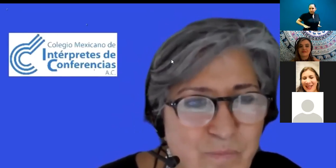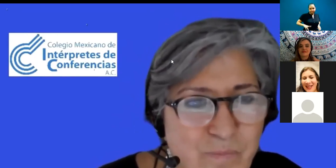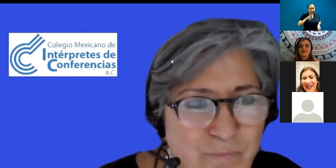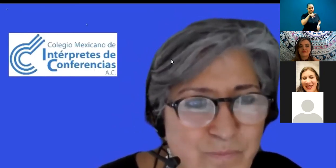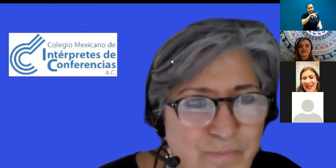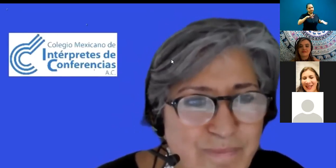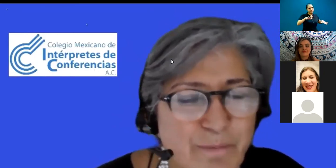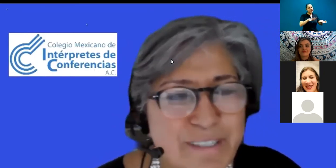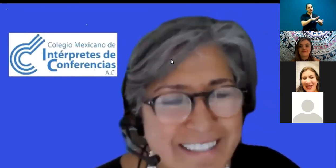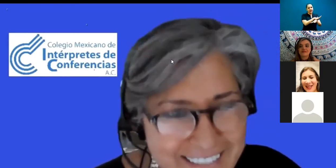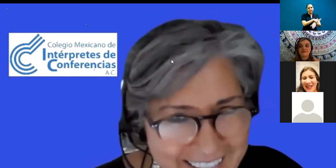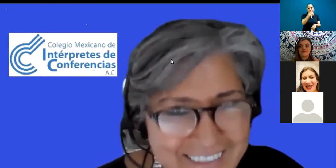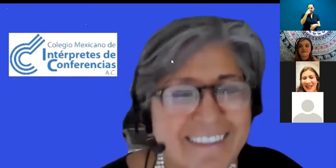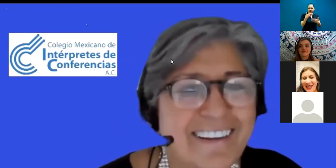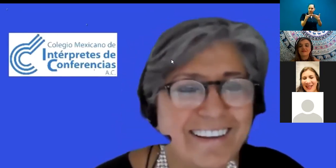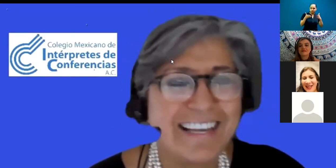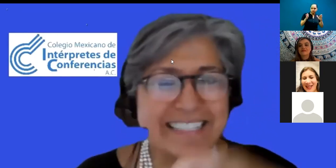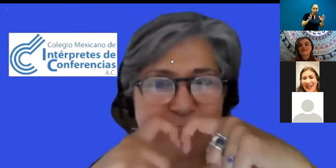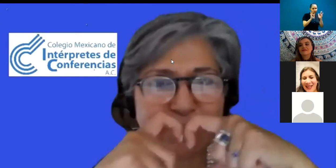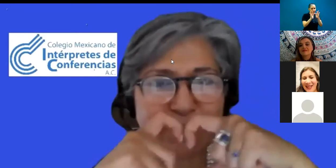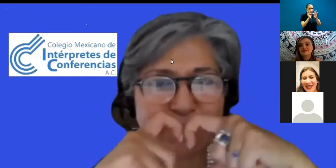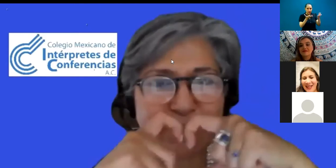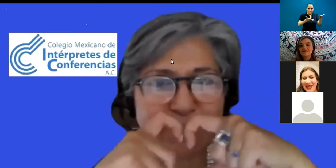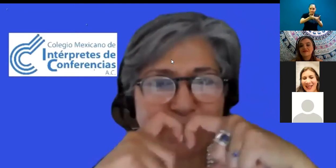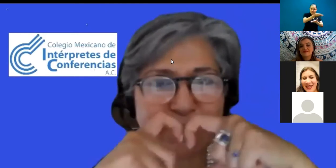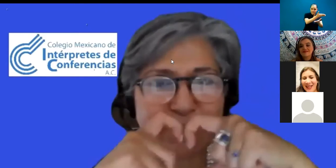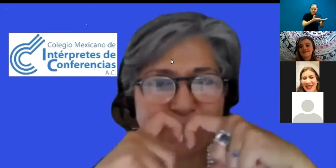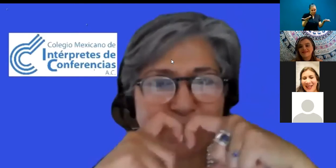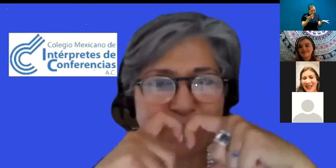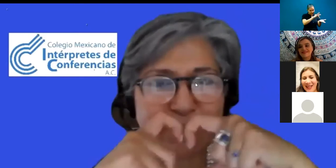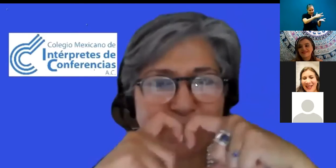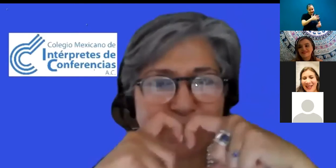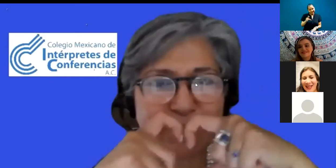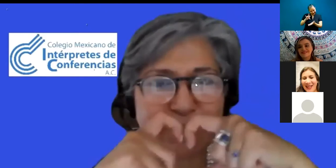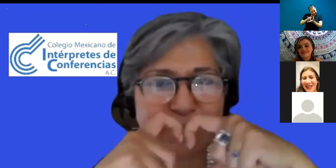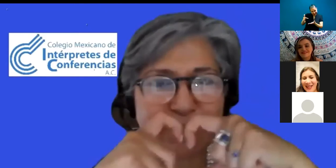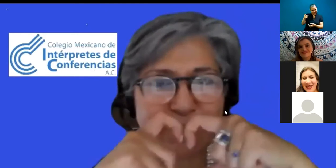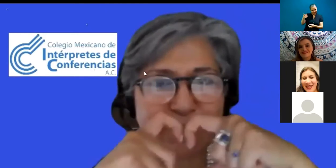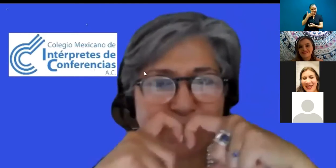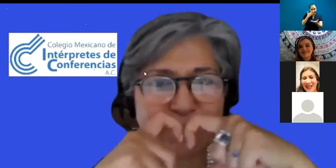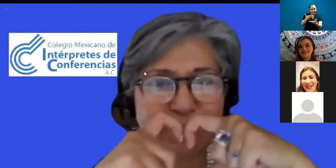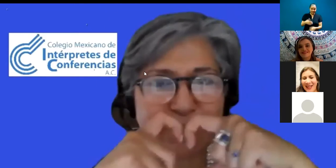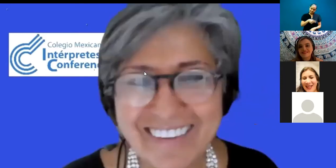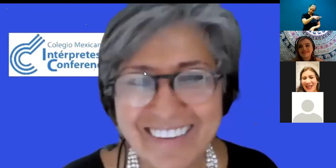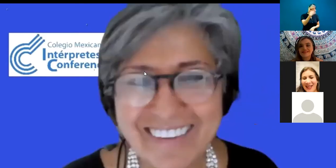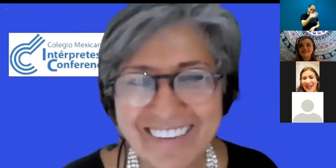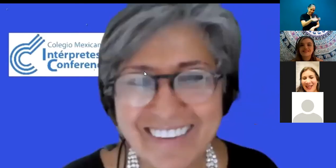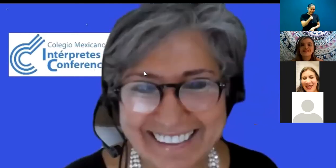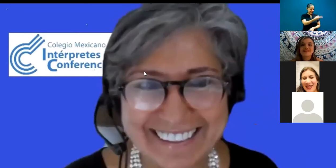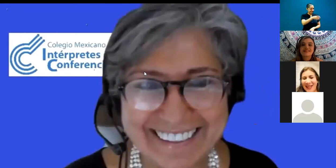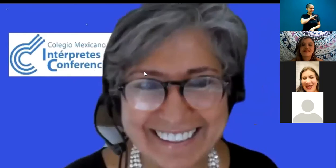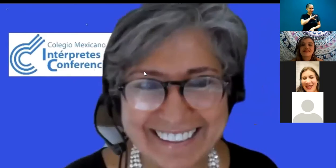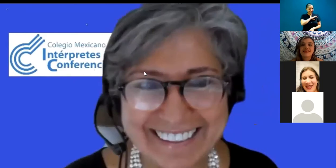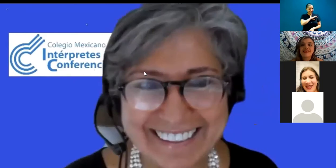felicidades por todo eso. Seguimos por acá en el café. Sabes lo que te quiero. Eres muy correspondida. Besos, bye.